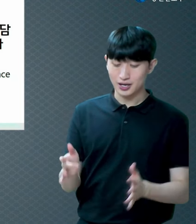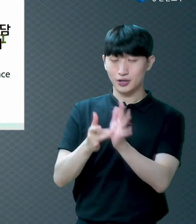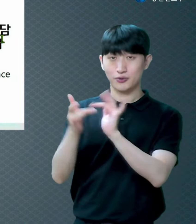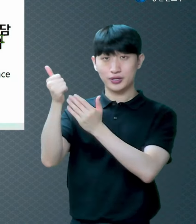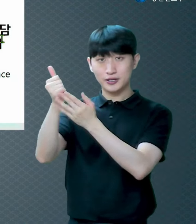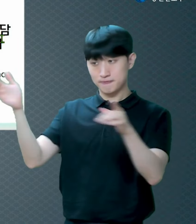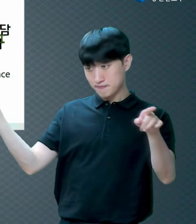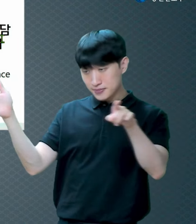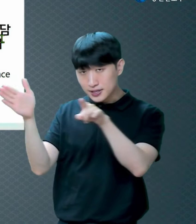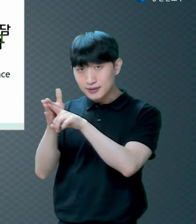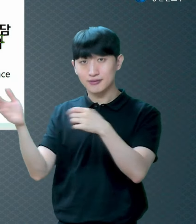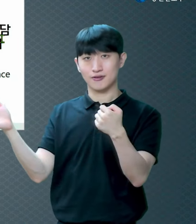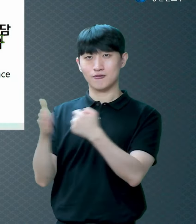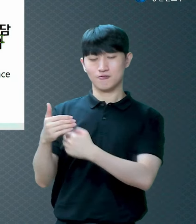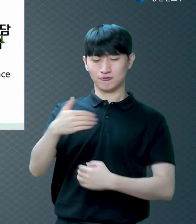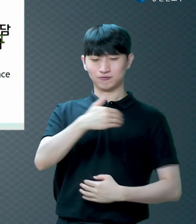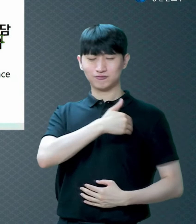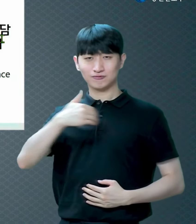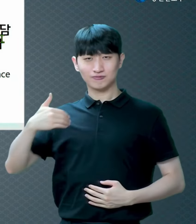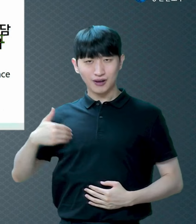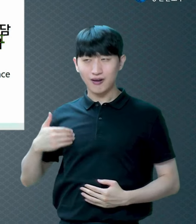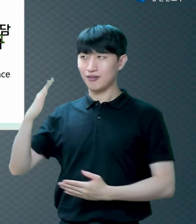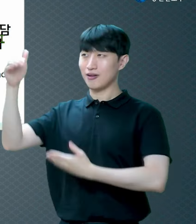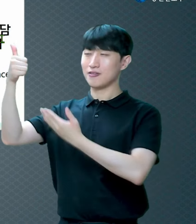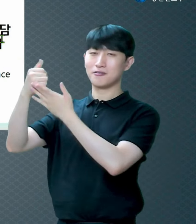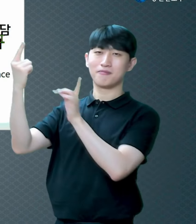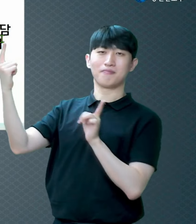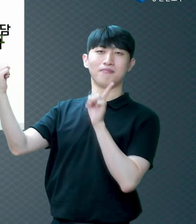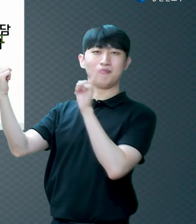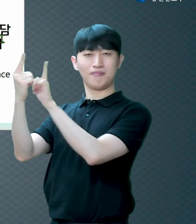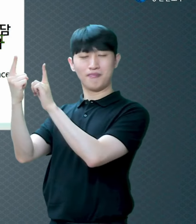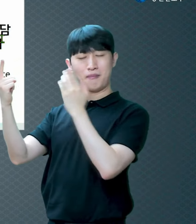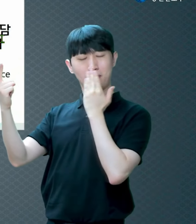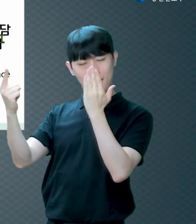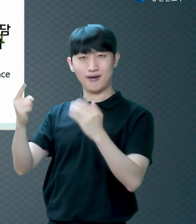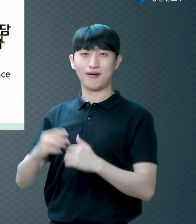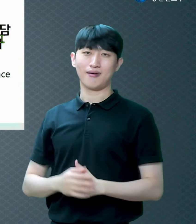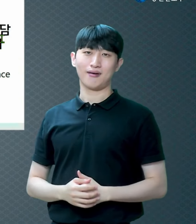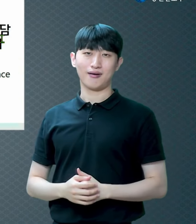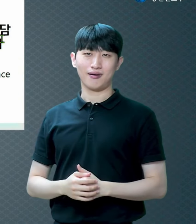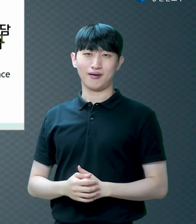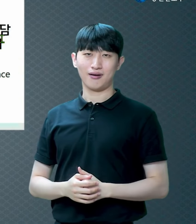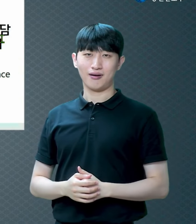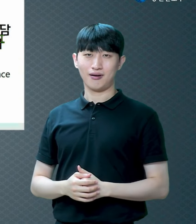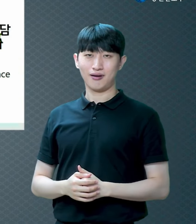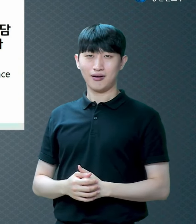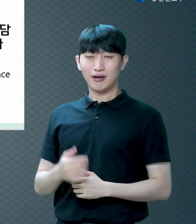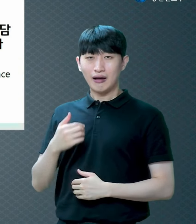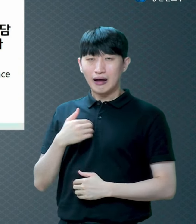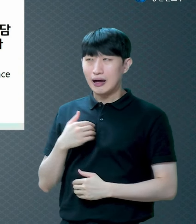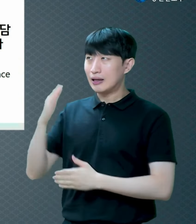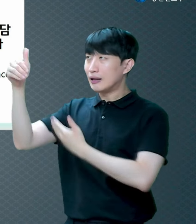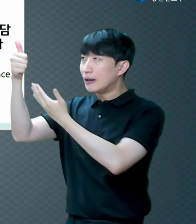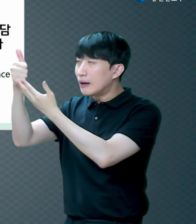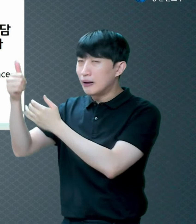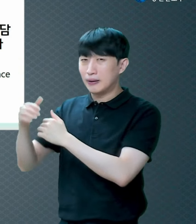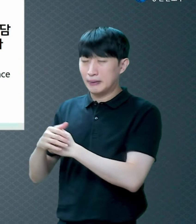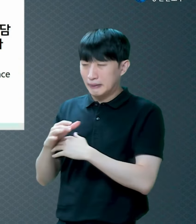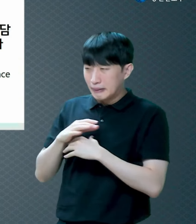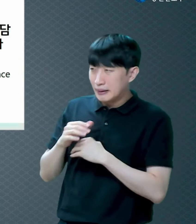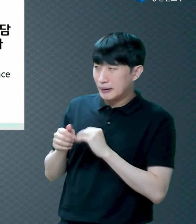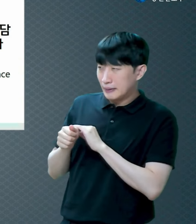믿음으로 말미암아 담대하게 하나님 앞에 간다고 얘기해요 겨우 가는 게 아닙니다 하나님께